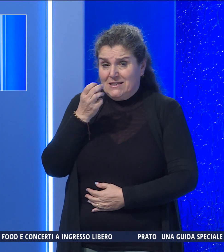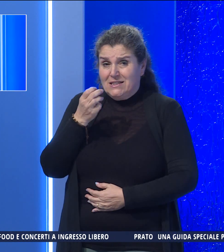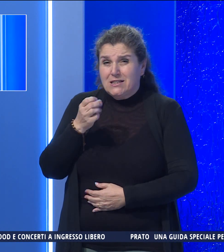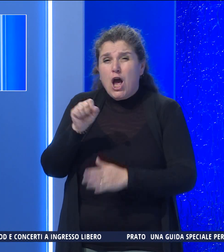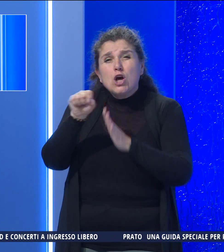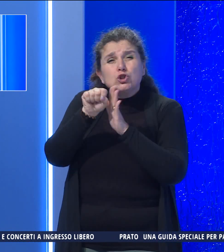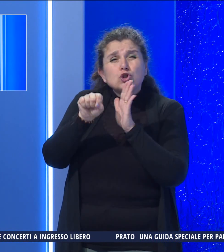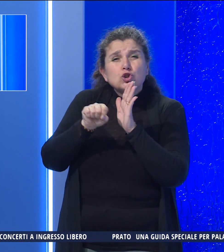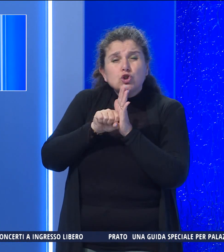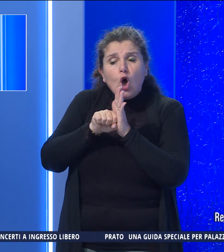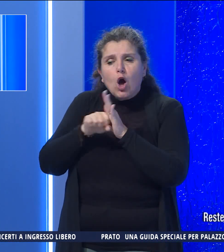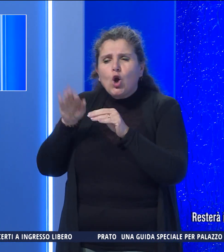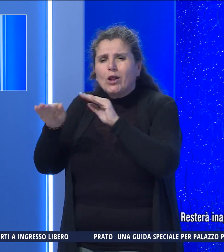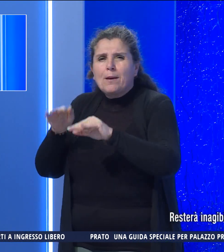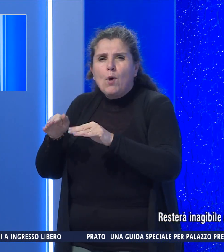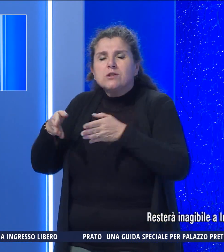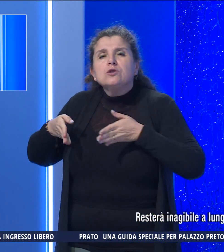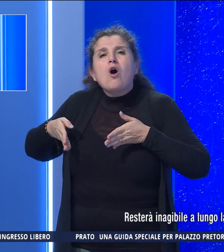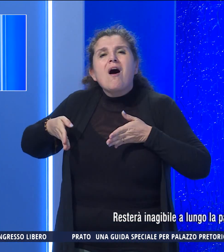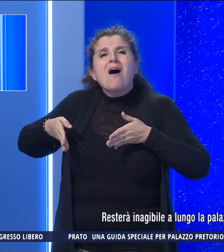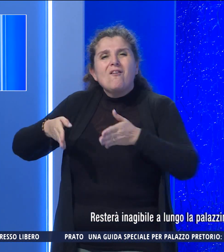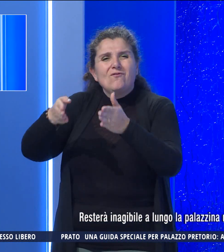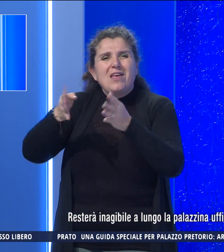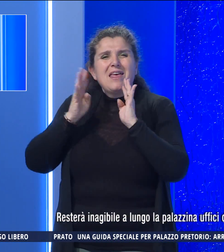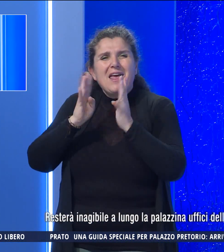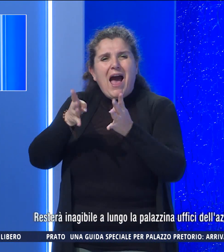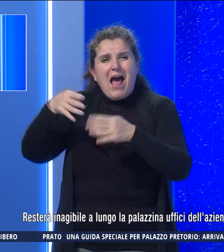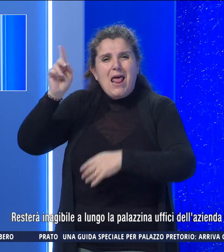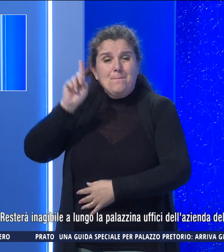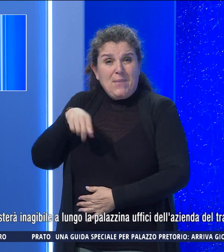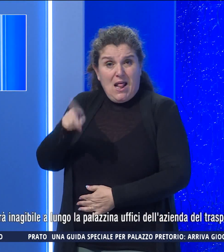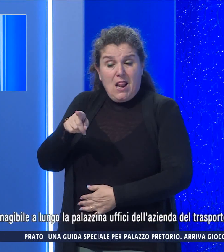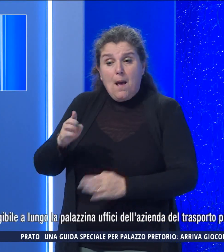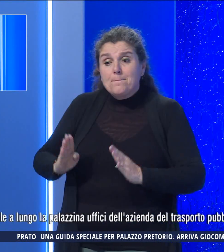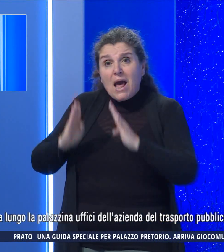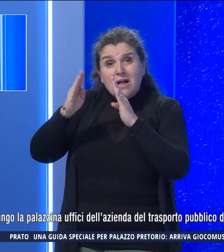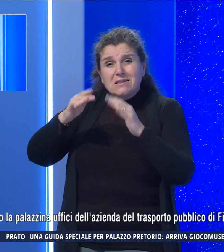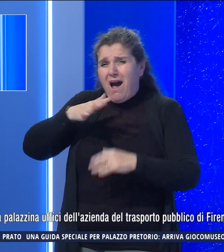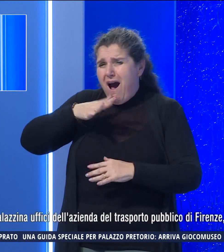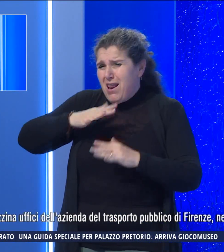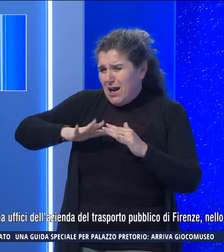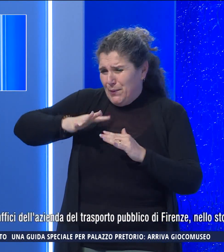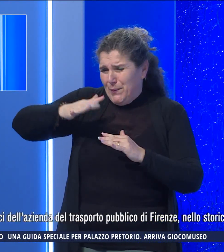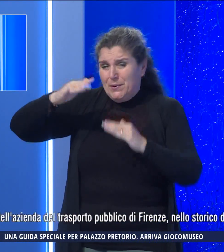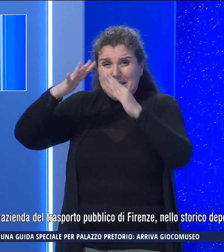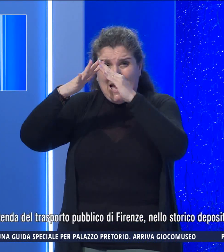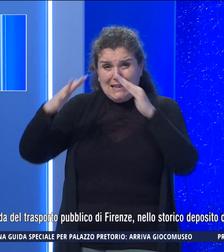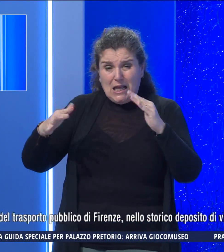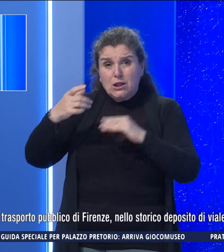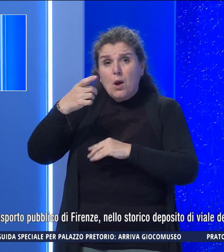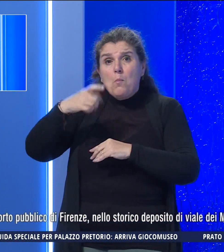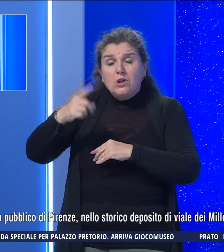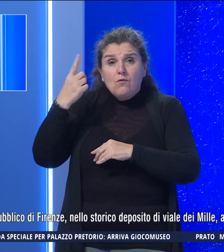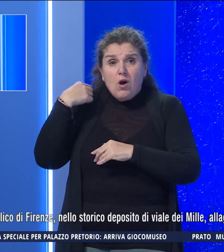storico deposito di Viale dei Mille palazzina che è stata allagata dai tetti in seguito alla bomba d